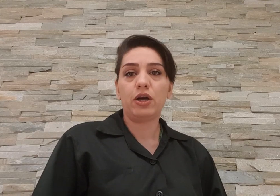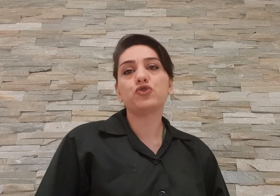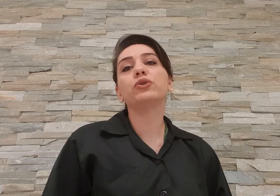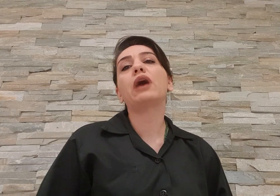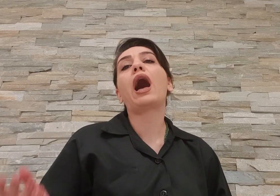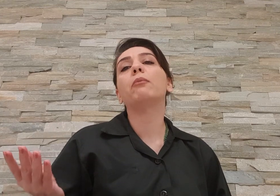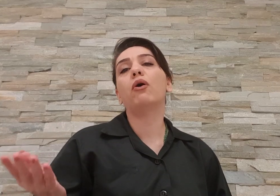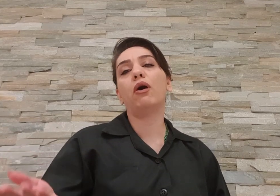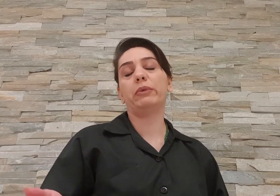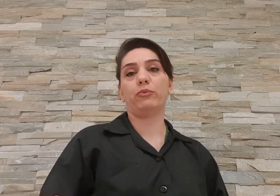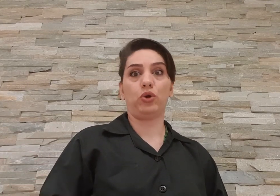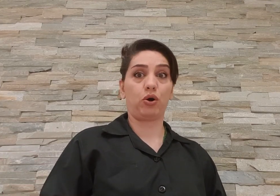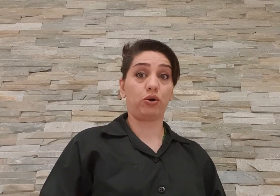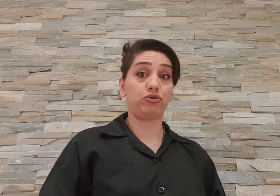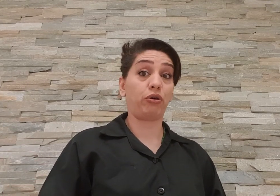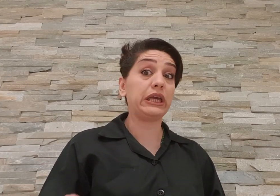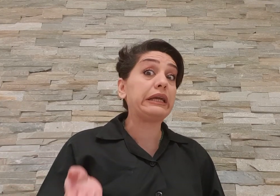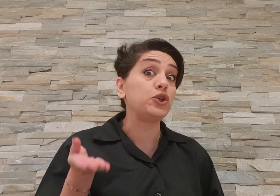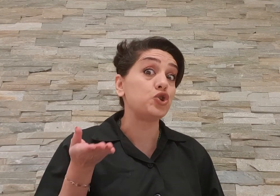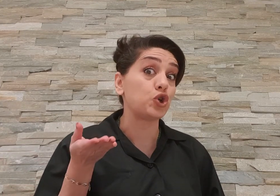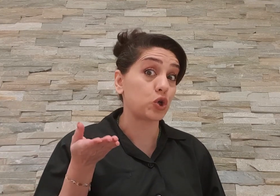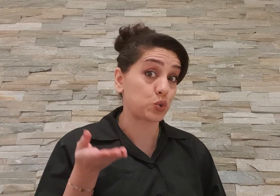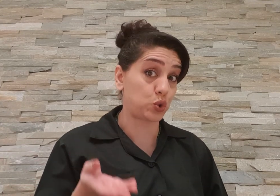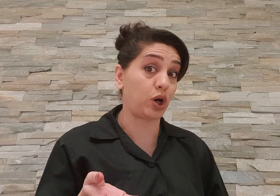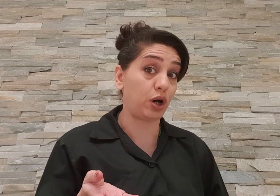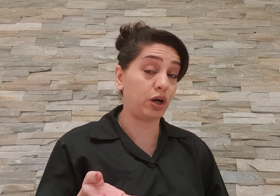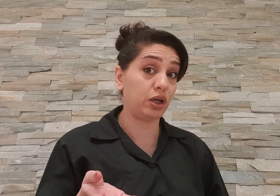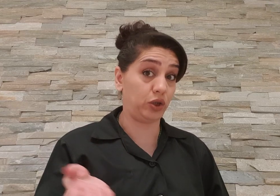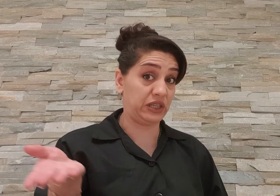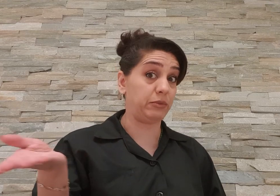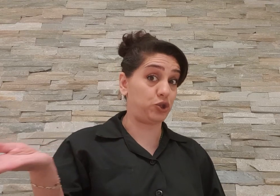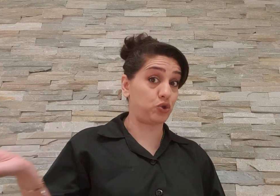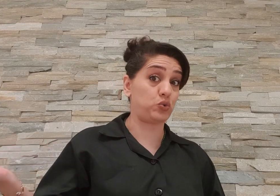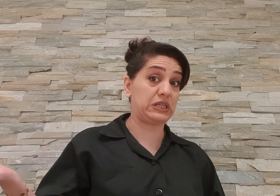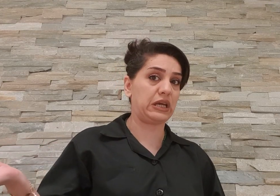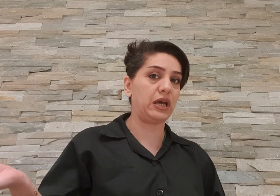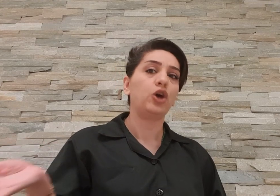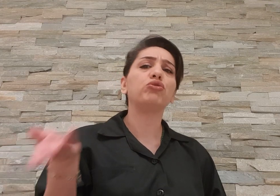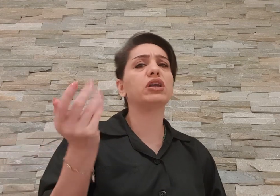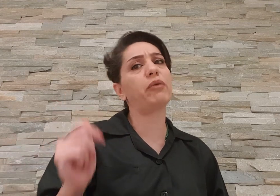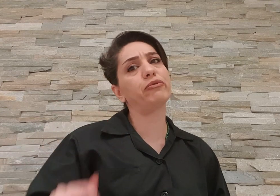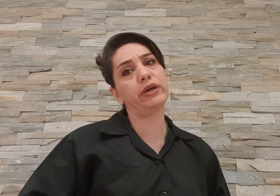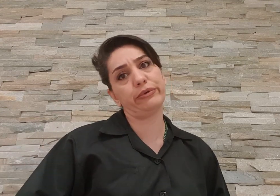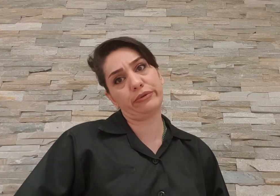چون تمام ملاقات های این جاسوس ها این تیم جاسوسیه تو کتاب خونه بود